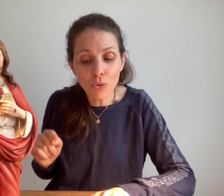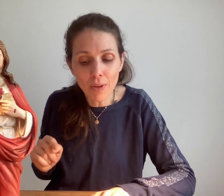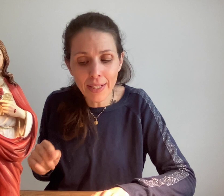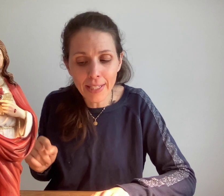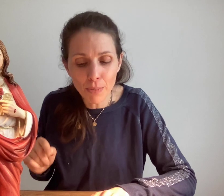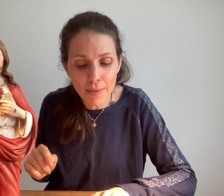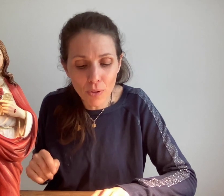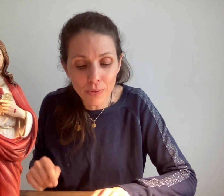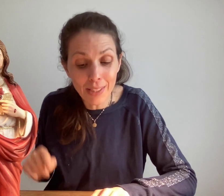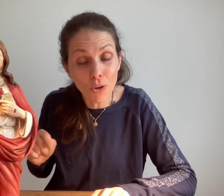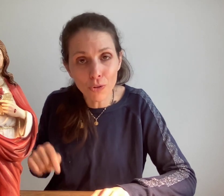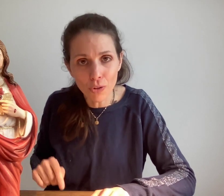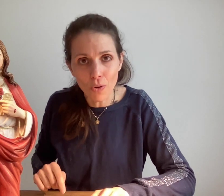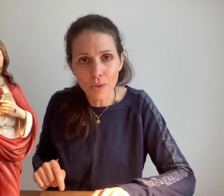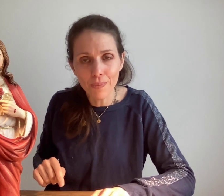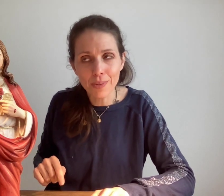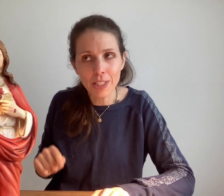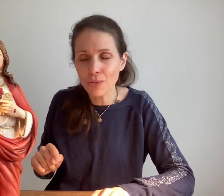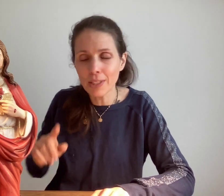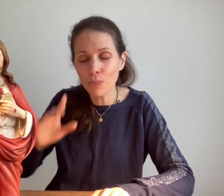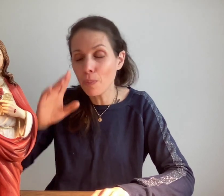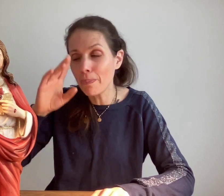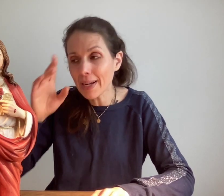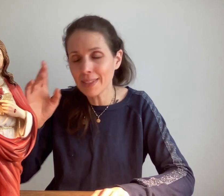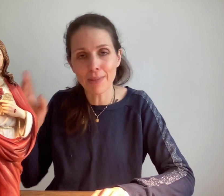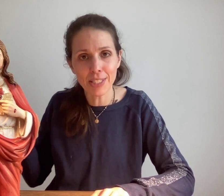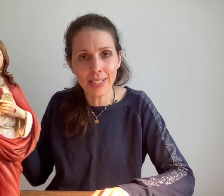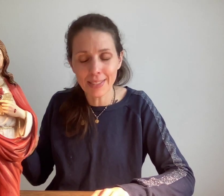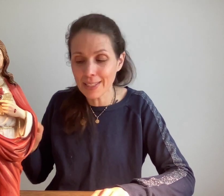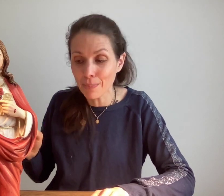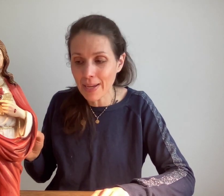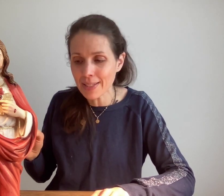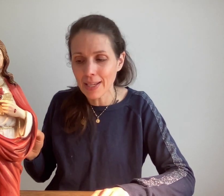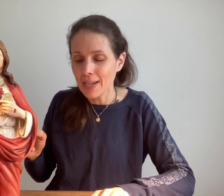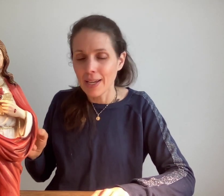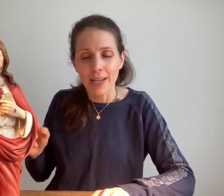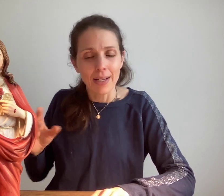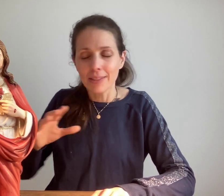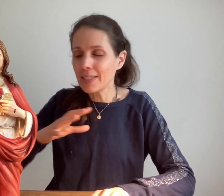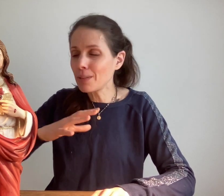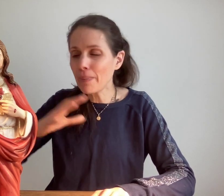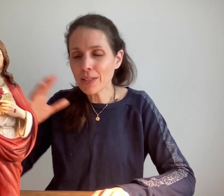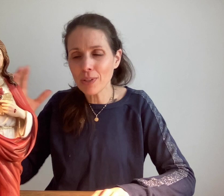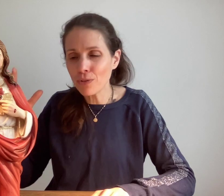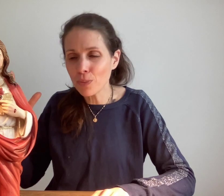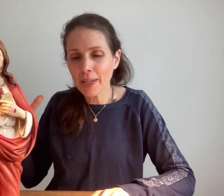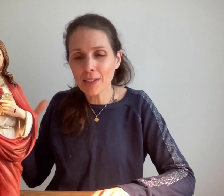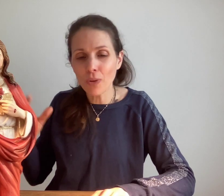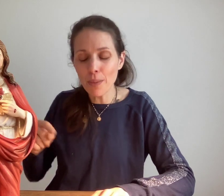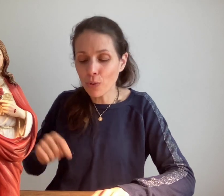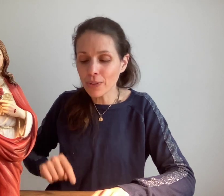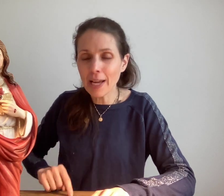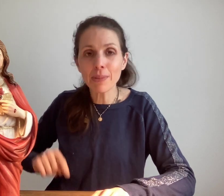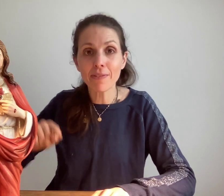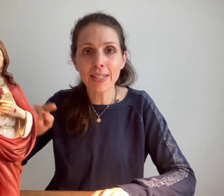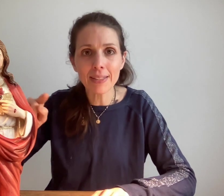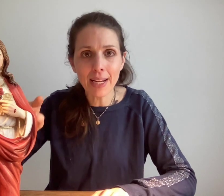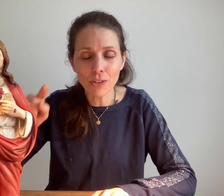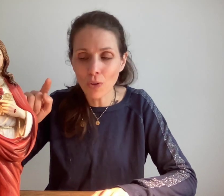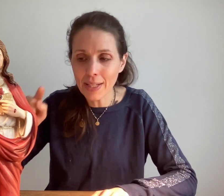nouvelée dans ma volonté dans le temps Jésus dit tu ne peux pas t'imaginer ce qui se passe ce qui se passe au niveau spirituel pour une âme qui fait des actes dans la